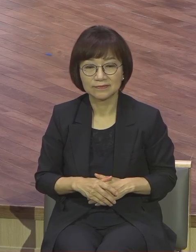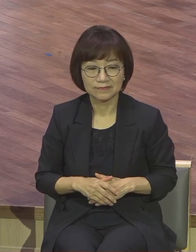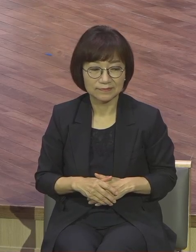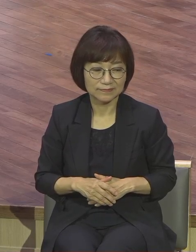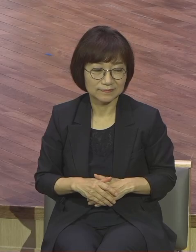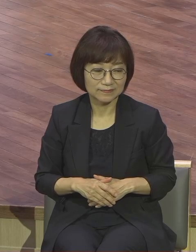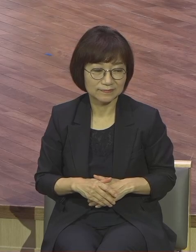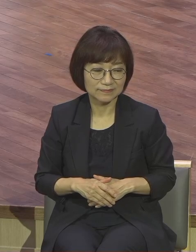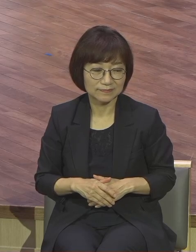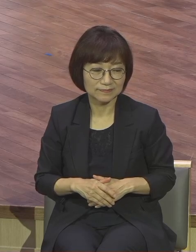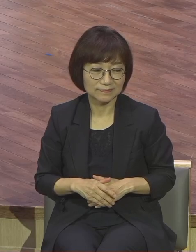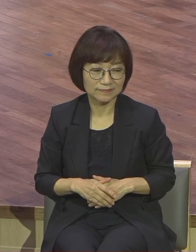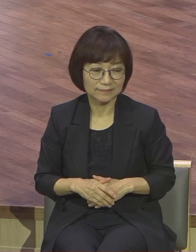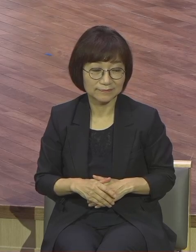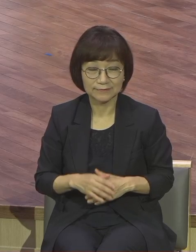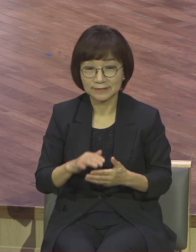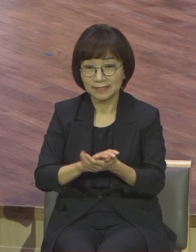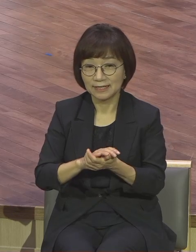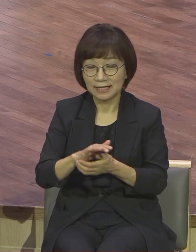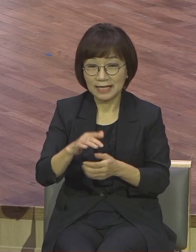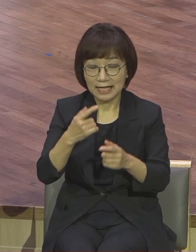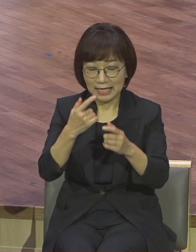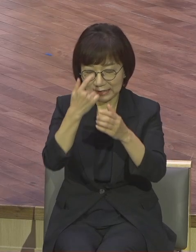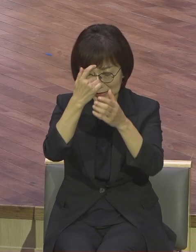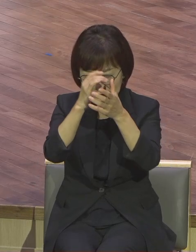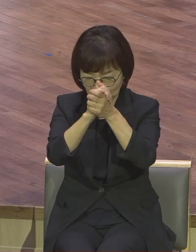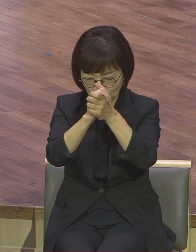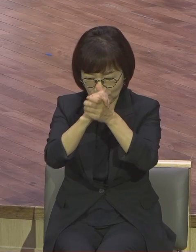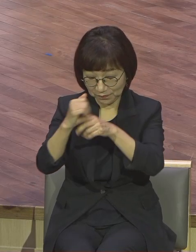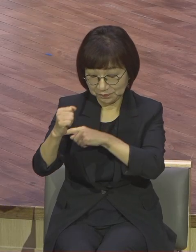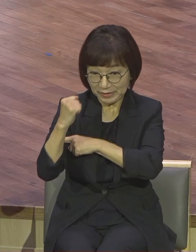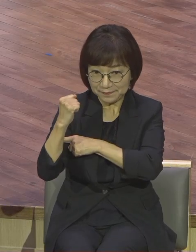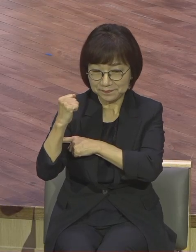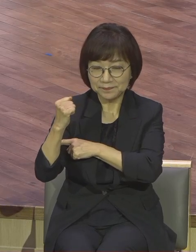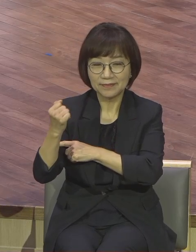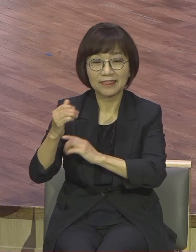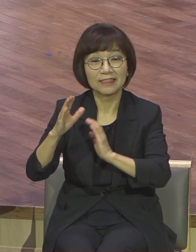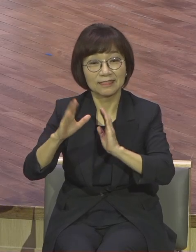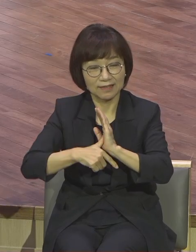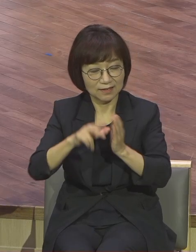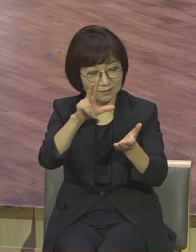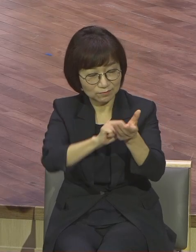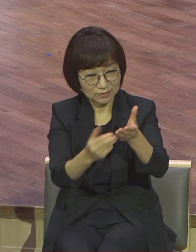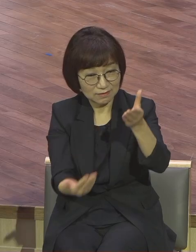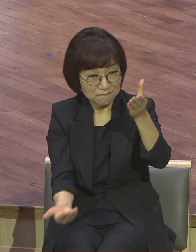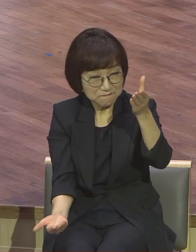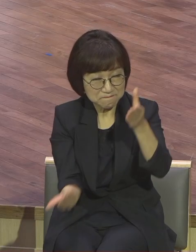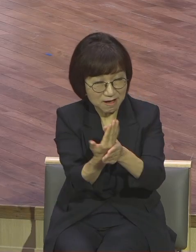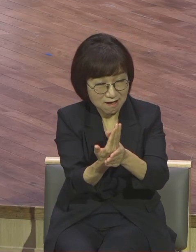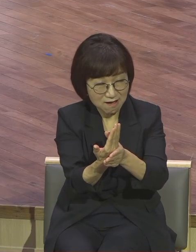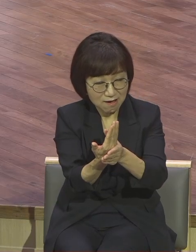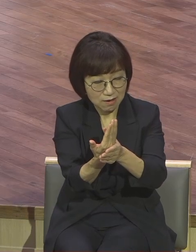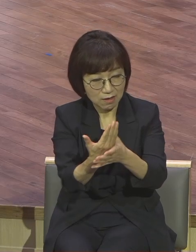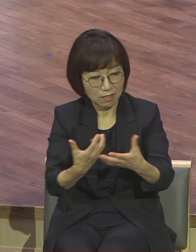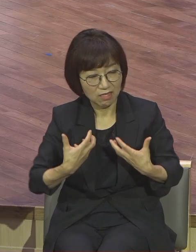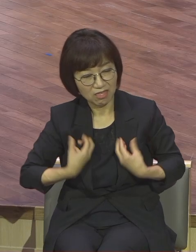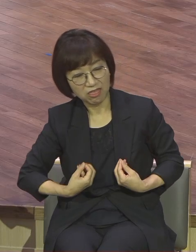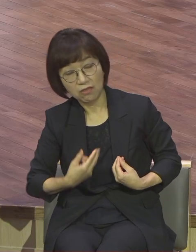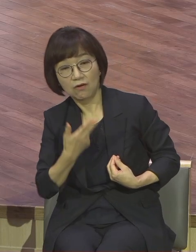기도로 영적으로 무장이 되어야 문제사건 앞에 너머지지 않고 오히려 그것을 뭐요 플랫폼으로 삼아 응답으로